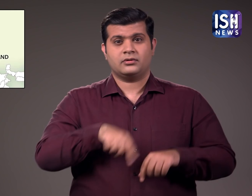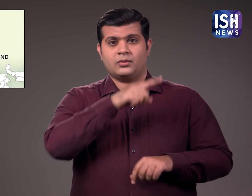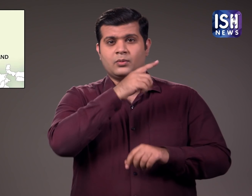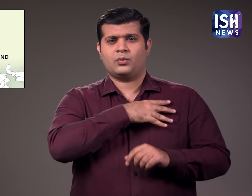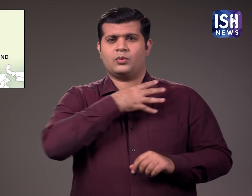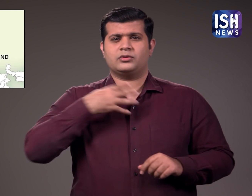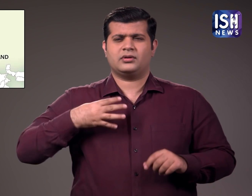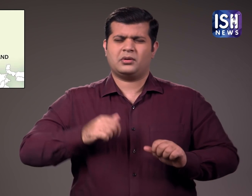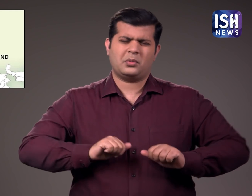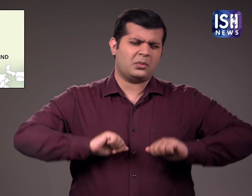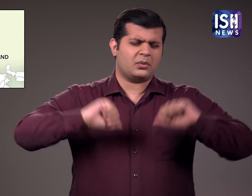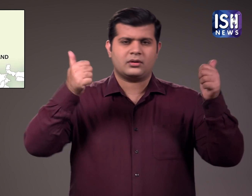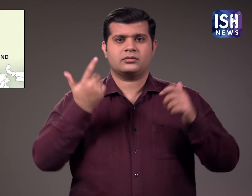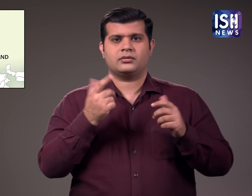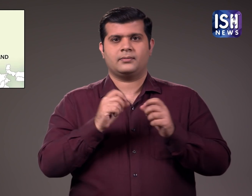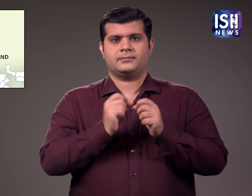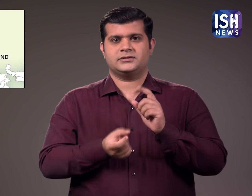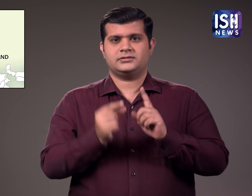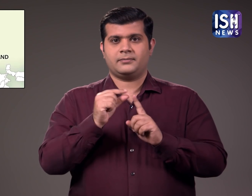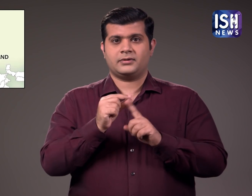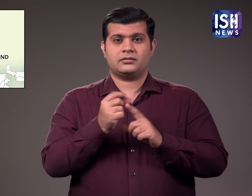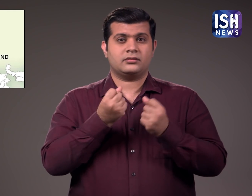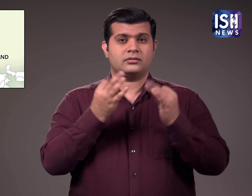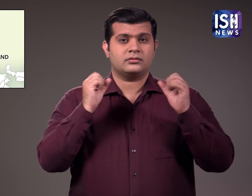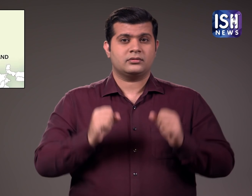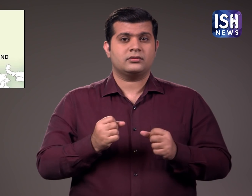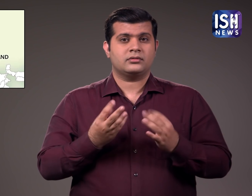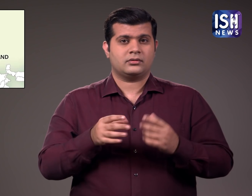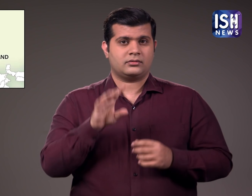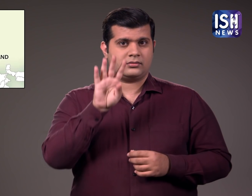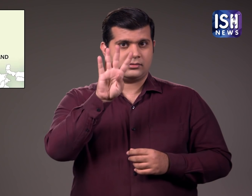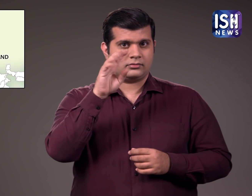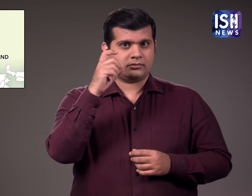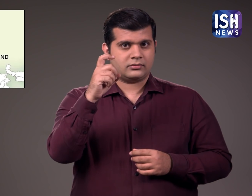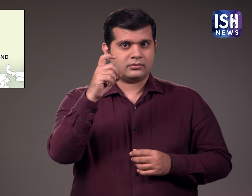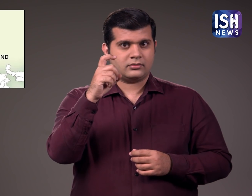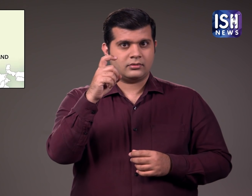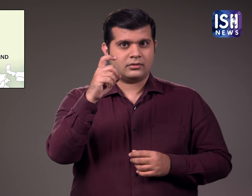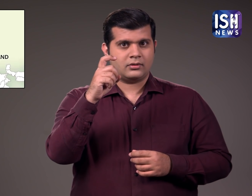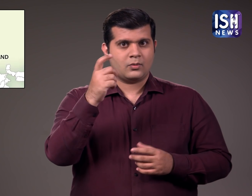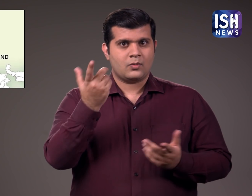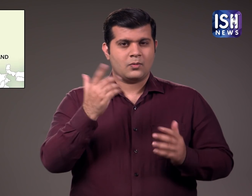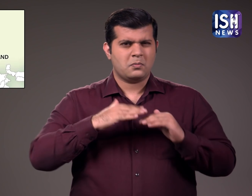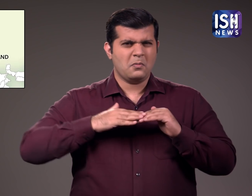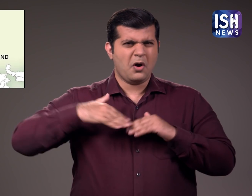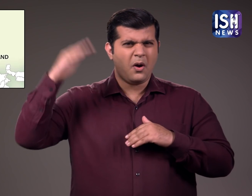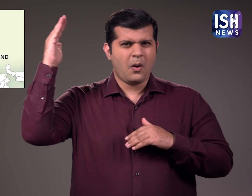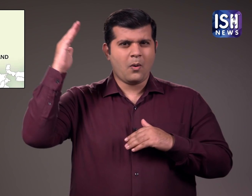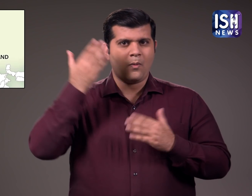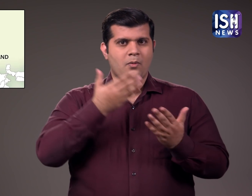उत्राखांड में मौजुदा सत्ताधारी भाजपा सत्ता में वापसी के लिए पूरी तरह तयार है क्यूंकि उसने